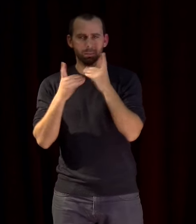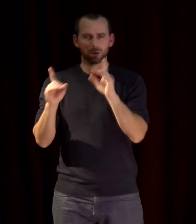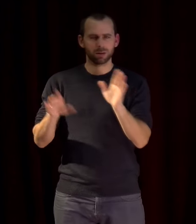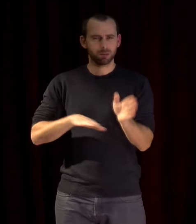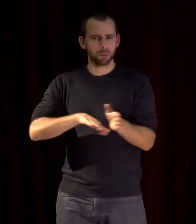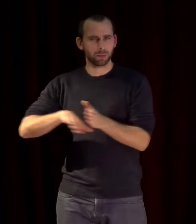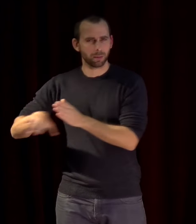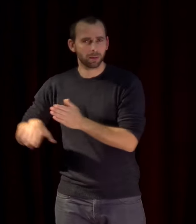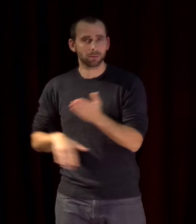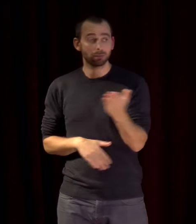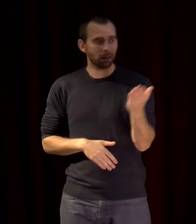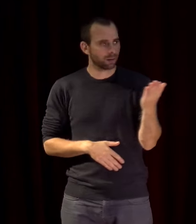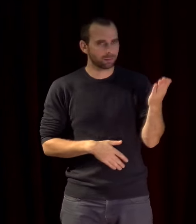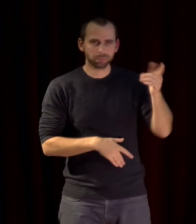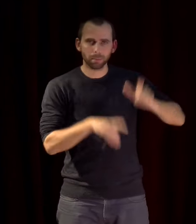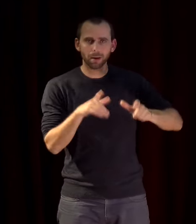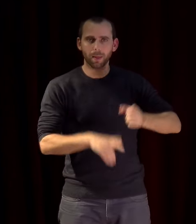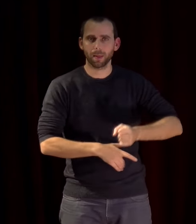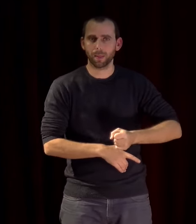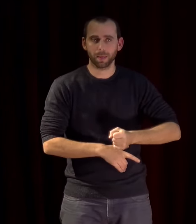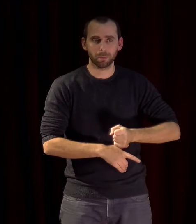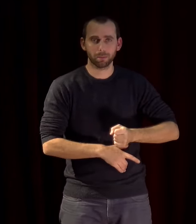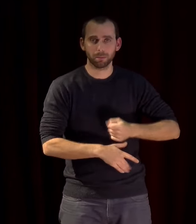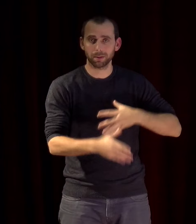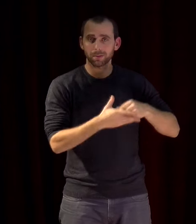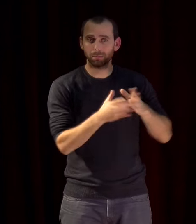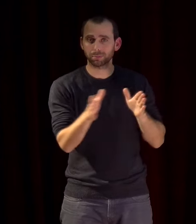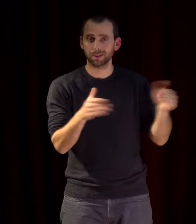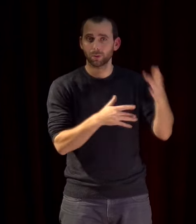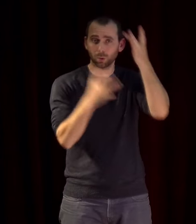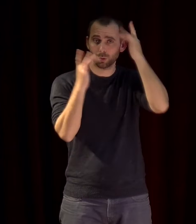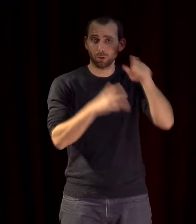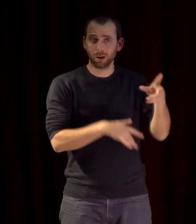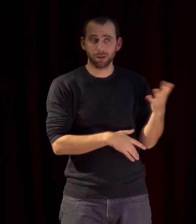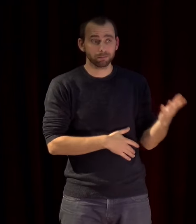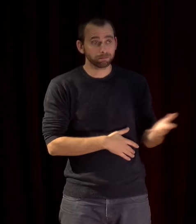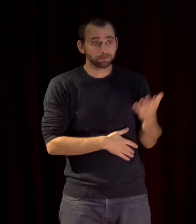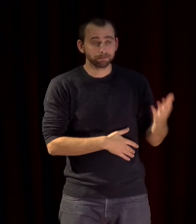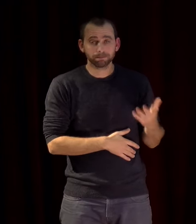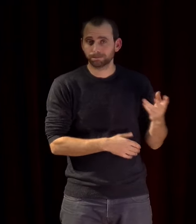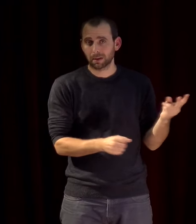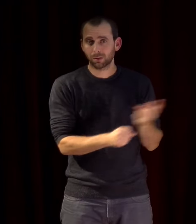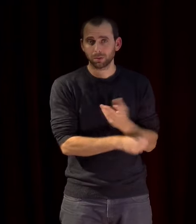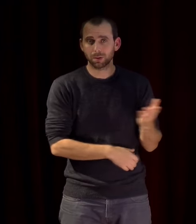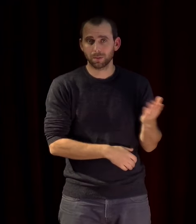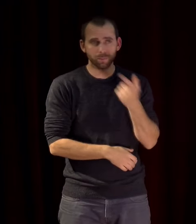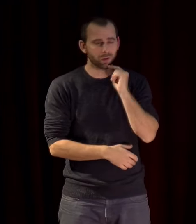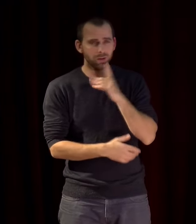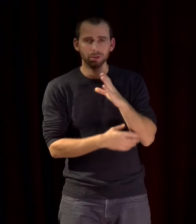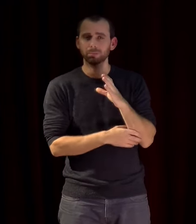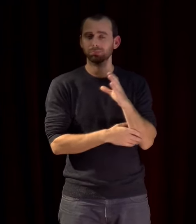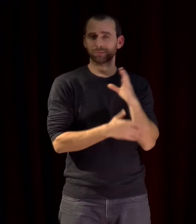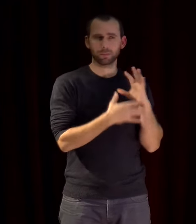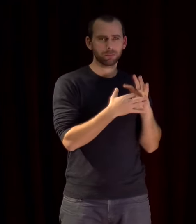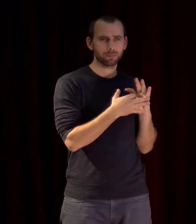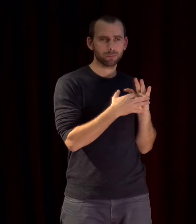acteurs culturels est en danger c'est évident la coopération culturelle n'est plus l'apanage exclusif